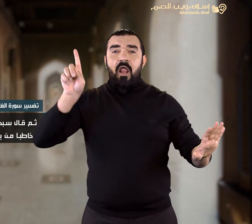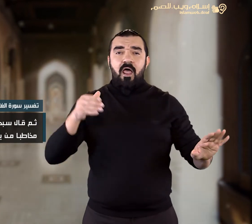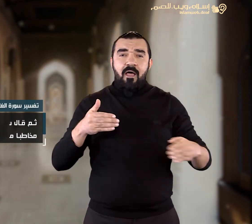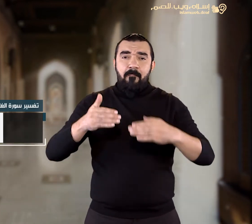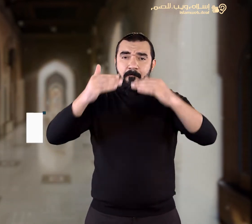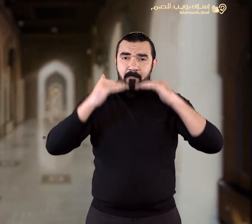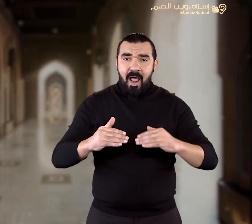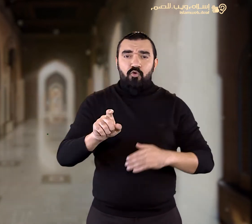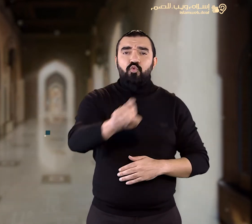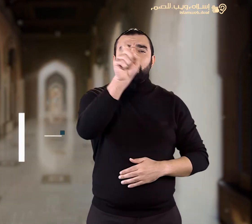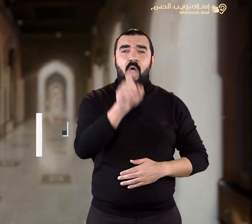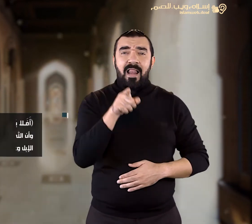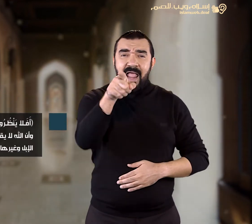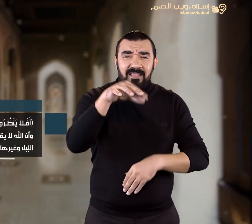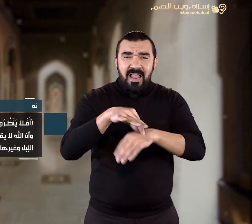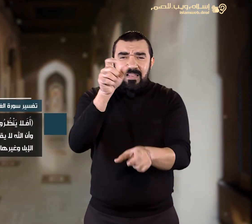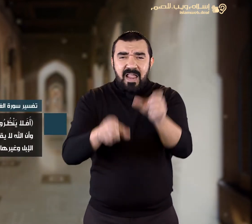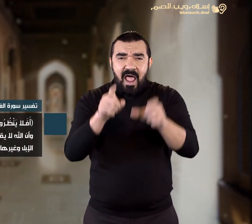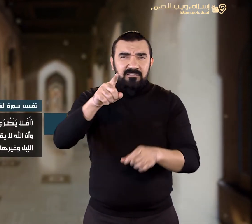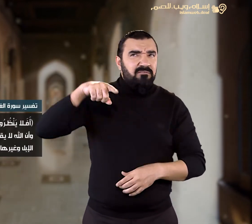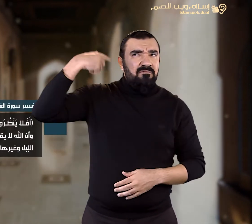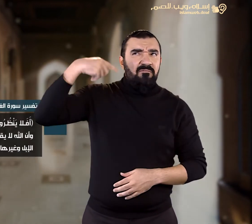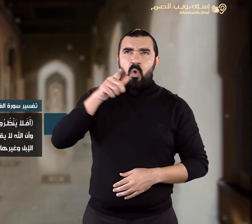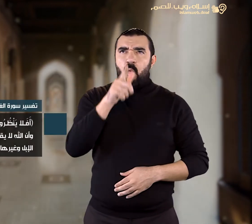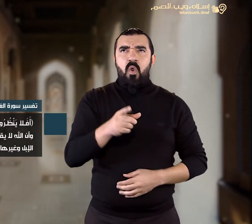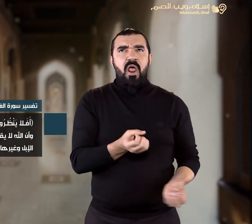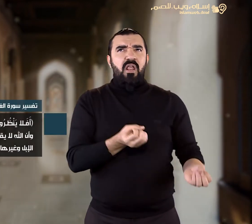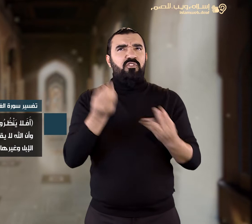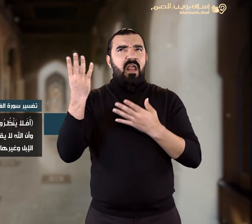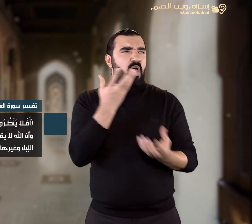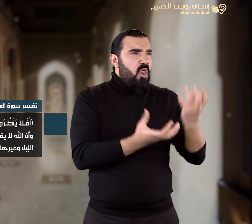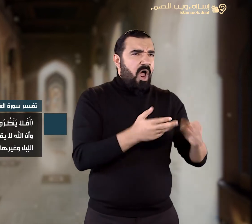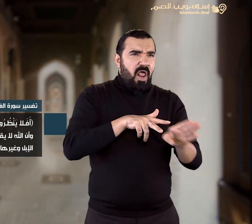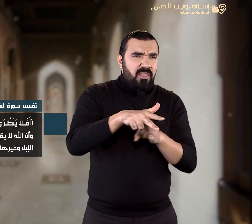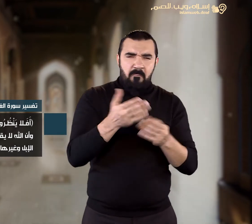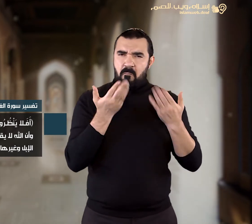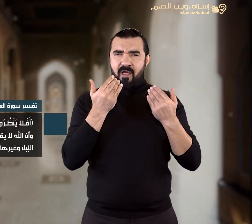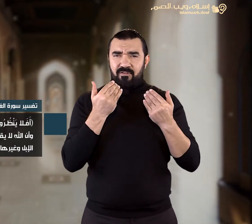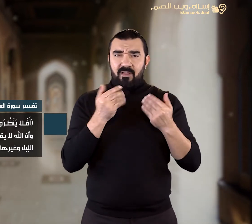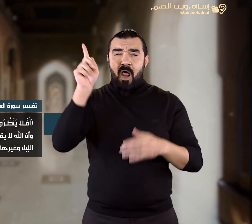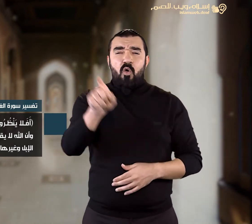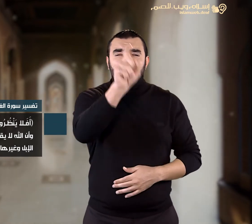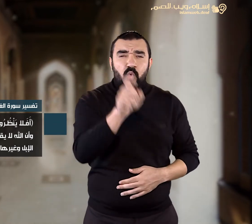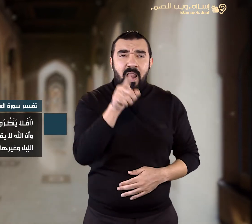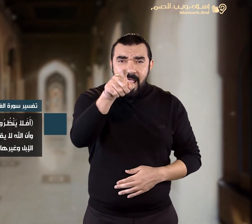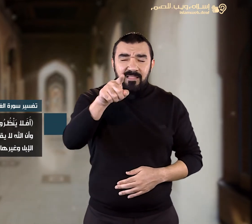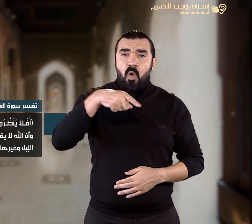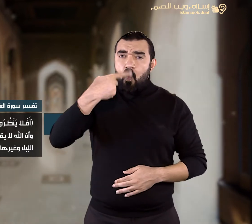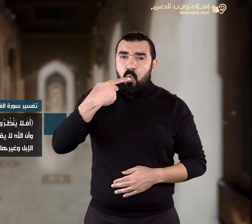القيامة أفلا ينظرون إلى الإبل كيف خلقت أي كيف ينكرون البعث وأن الله